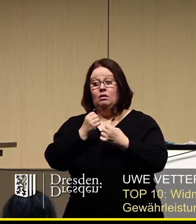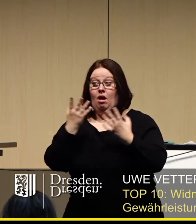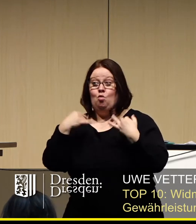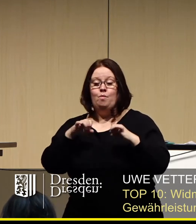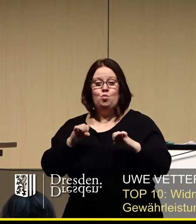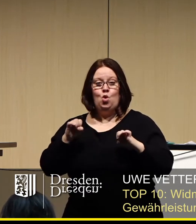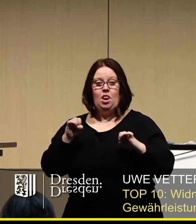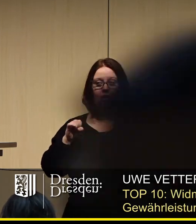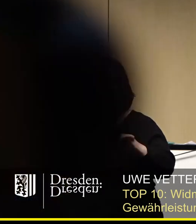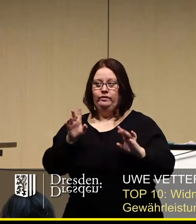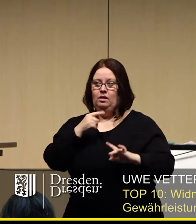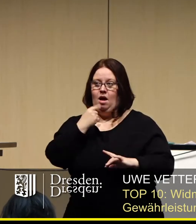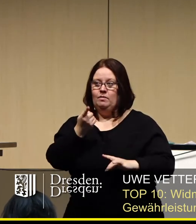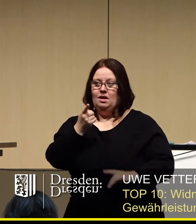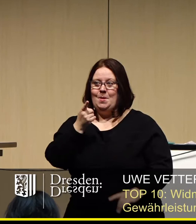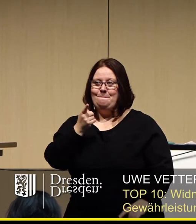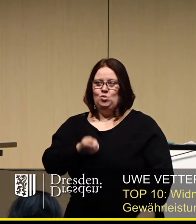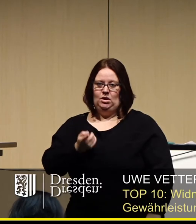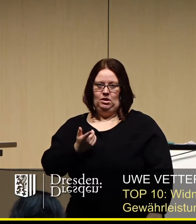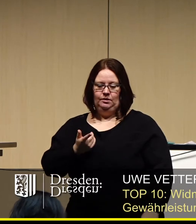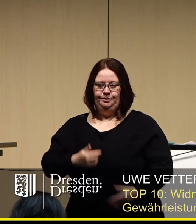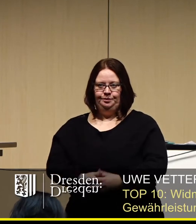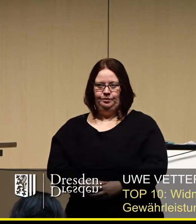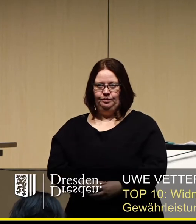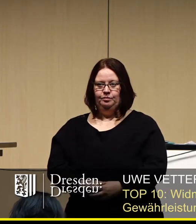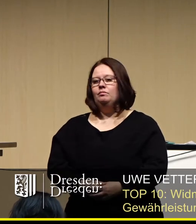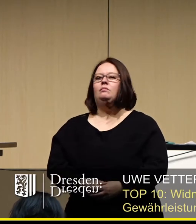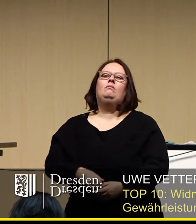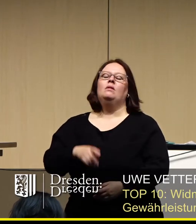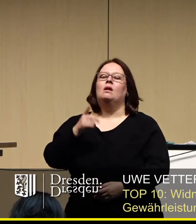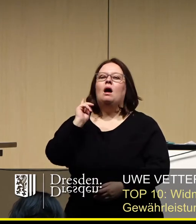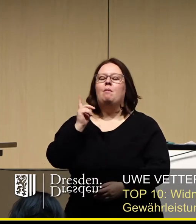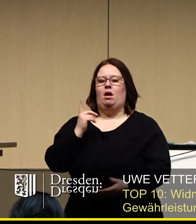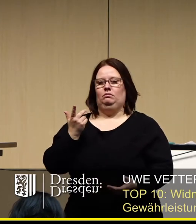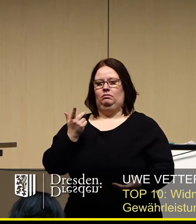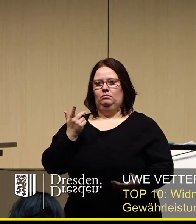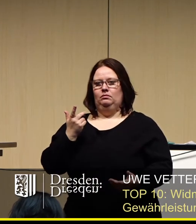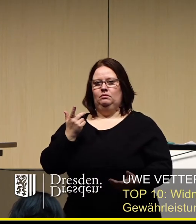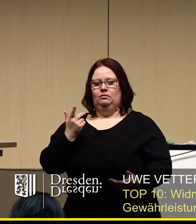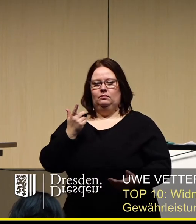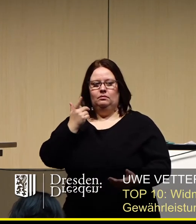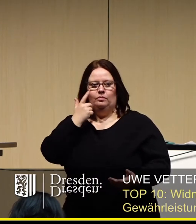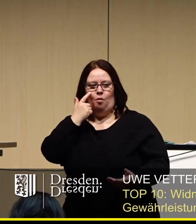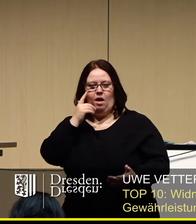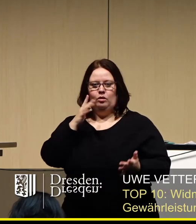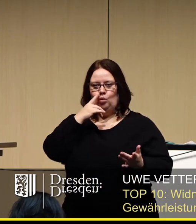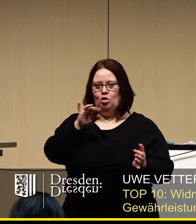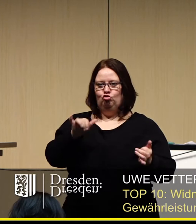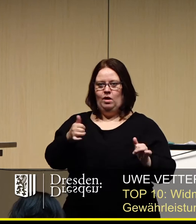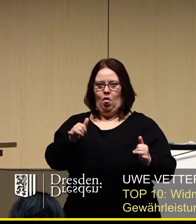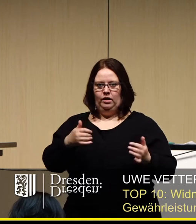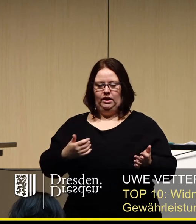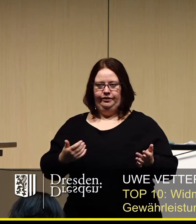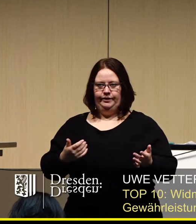kann, dass eine Absage erfolgen muss. Aber das ist momentan und auch weiterhin spekulativ.